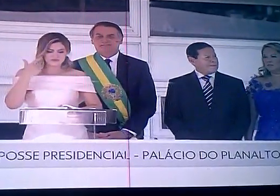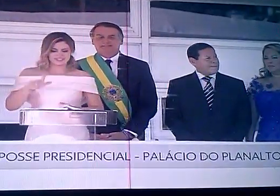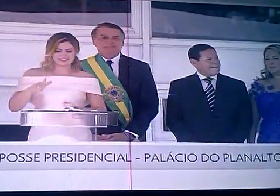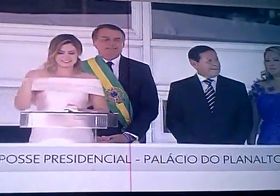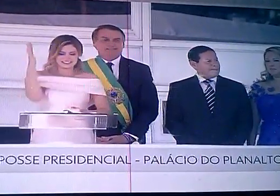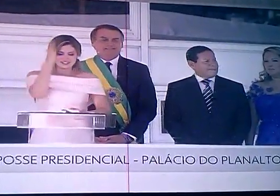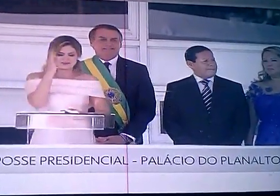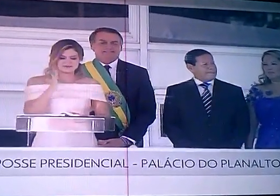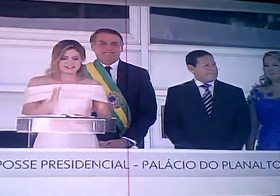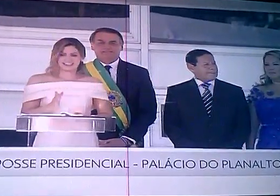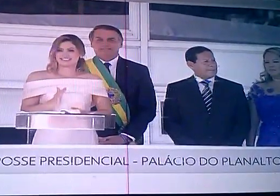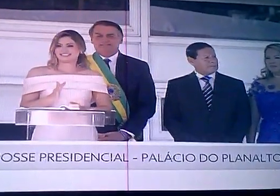vocês.